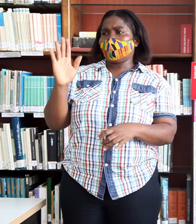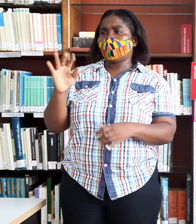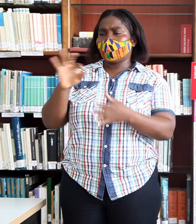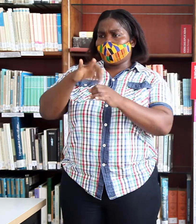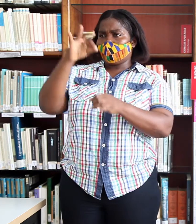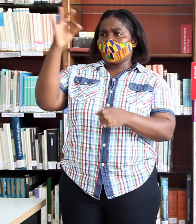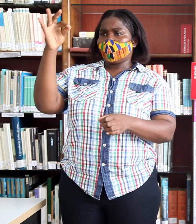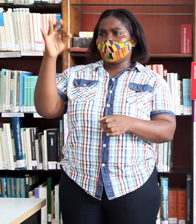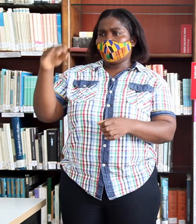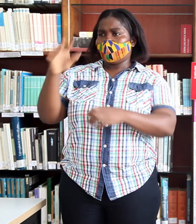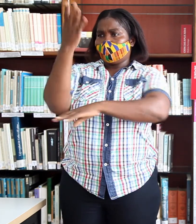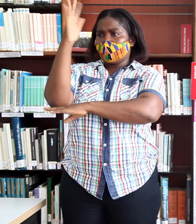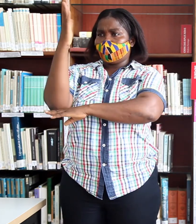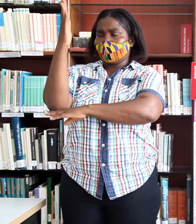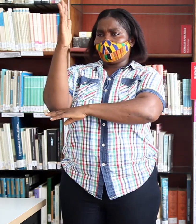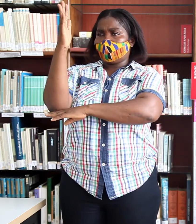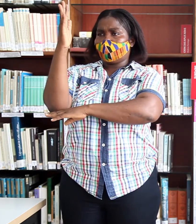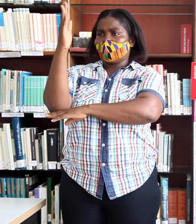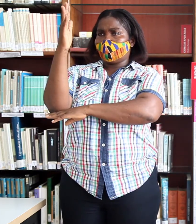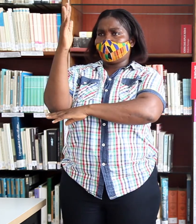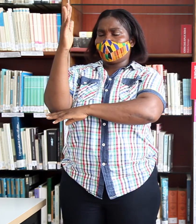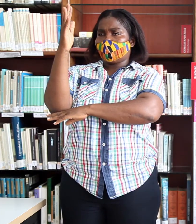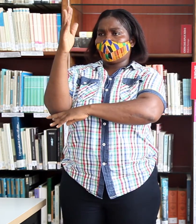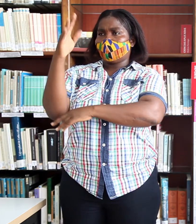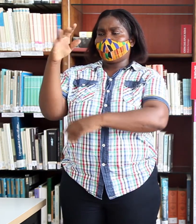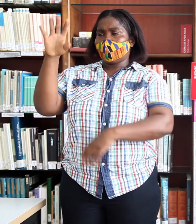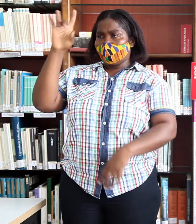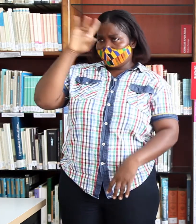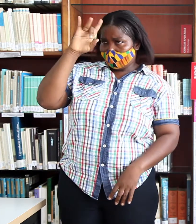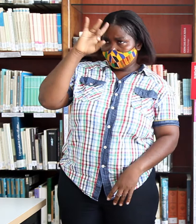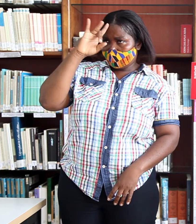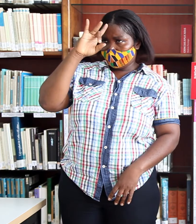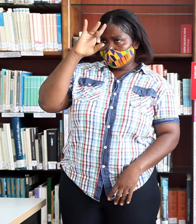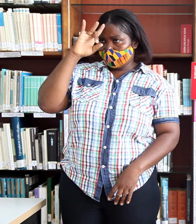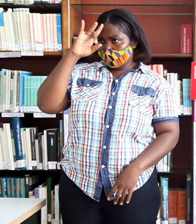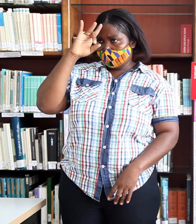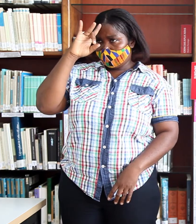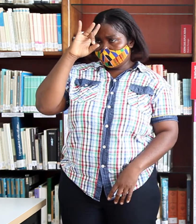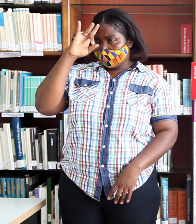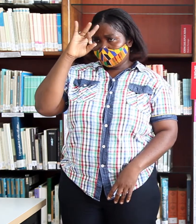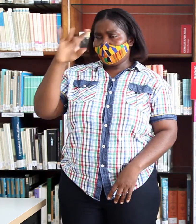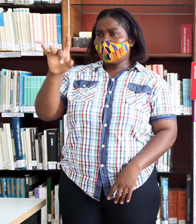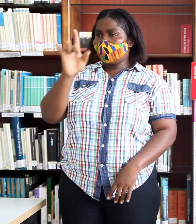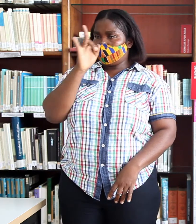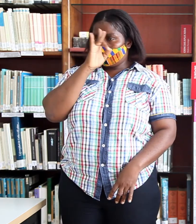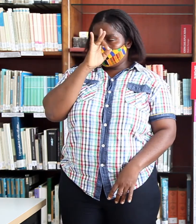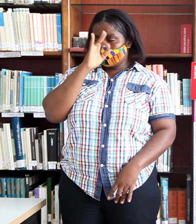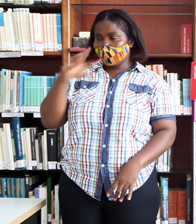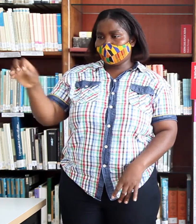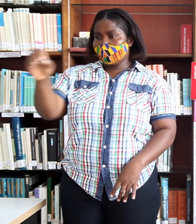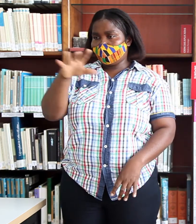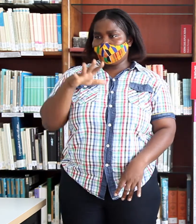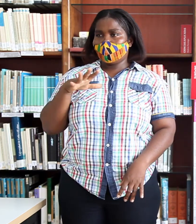espíritus del bosque, curanderos y brujos mágicos